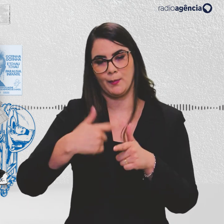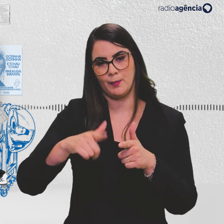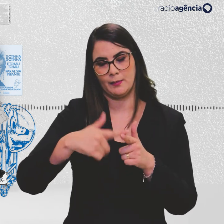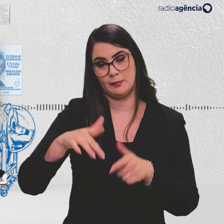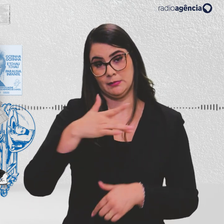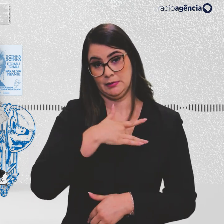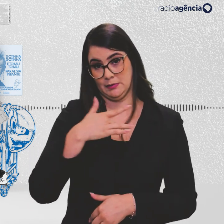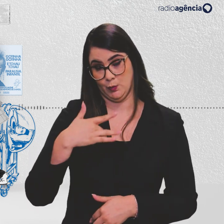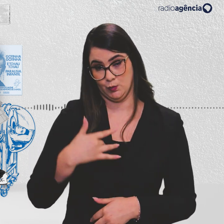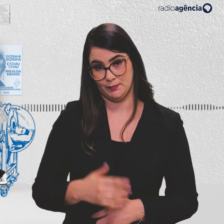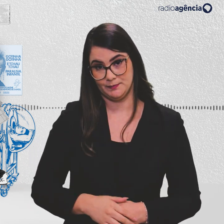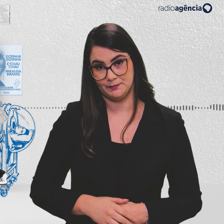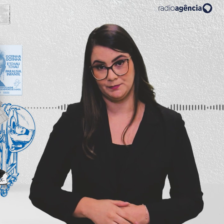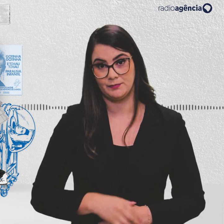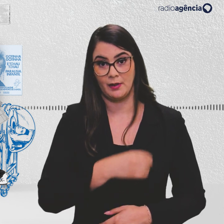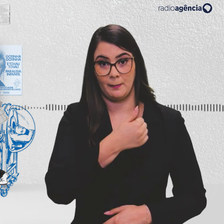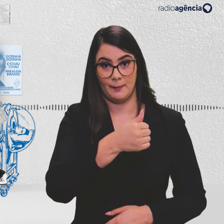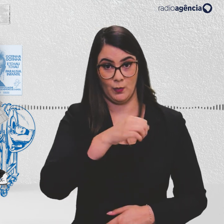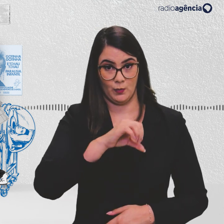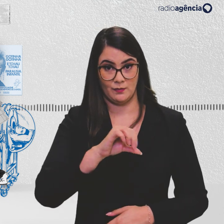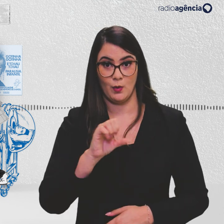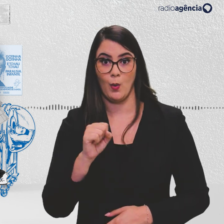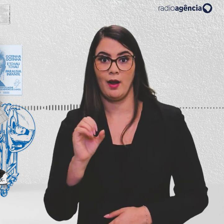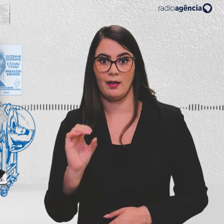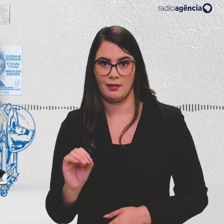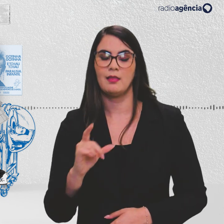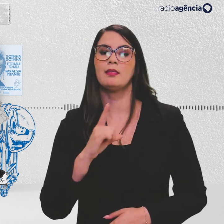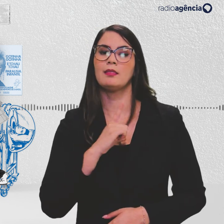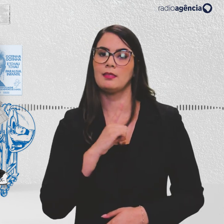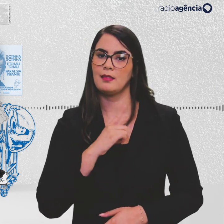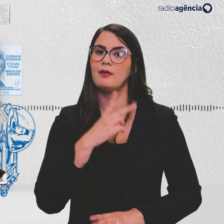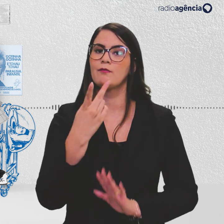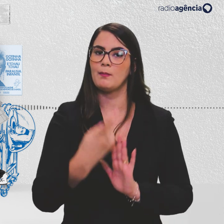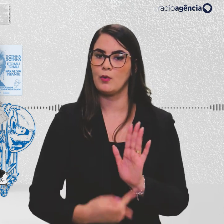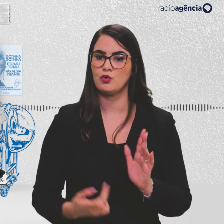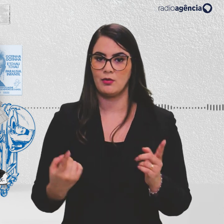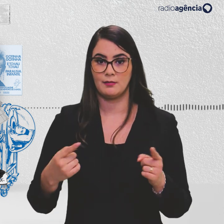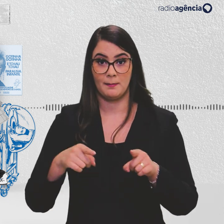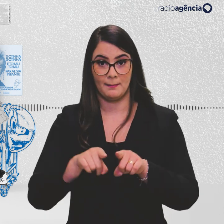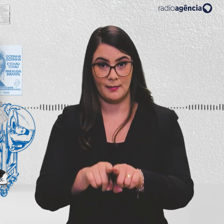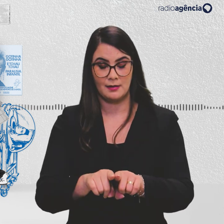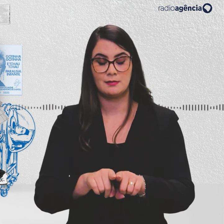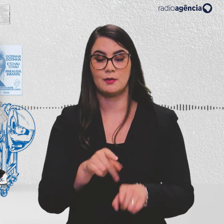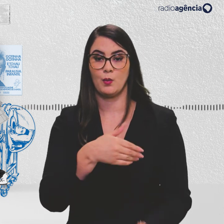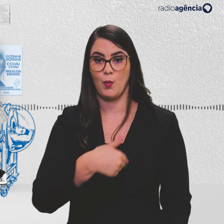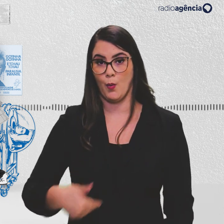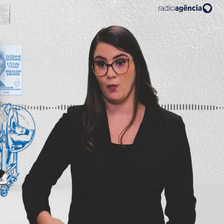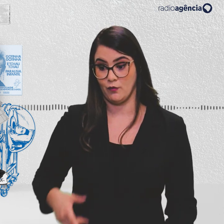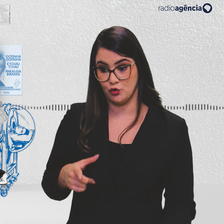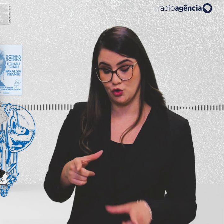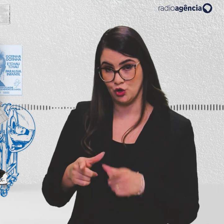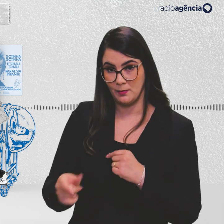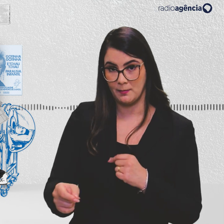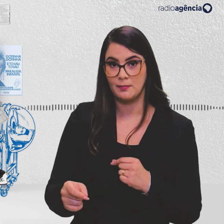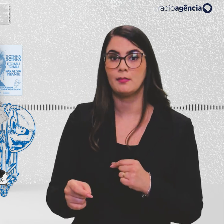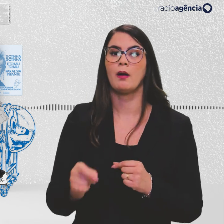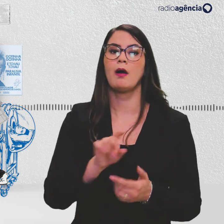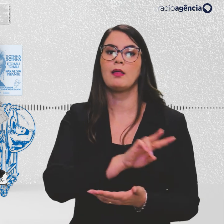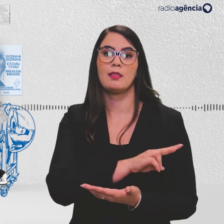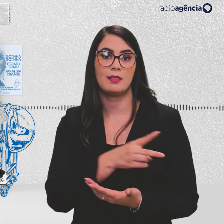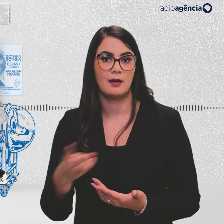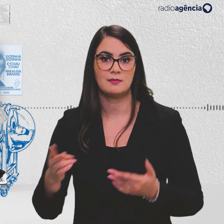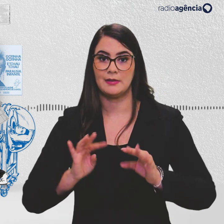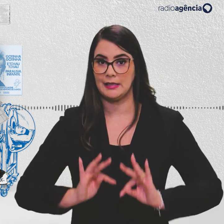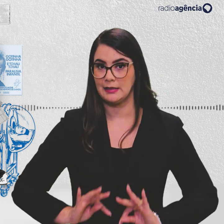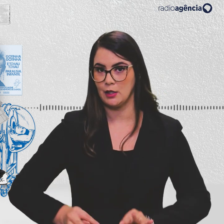Em 1980, já tivemos um projeto com o governo do Japão para a transferência